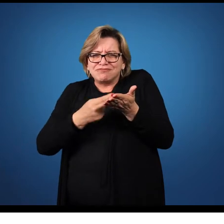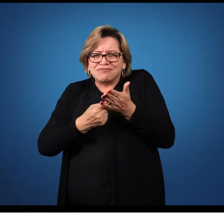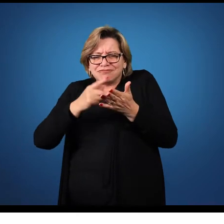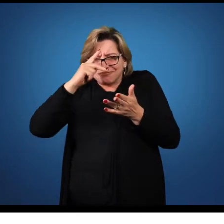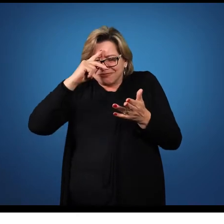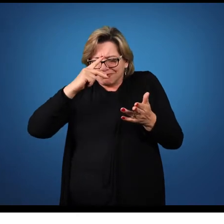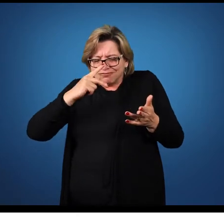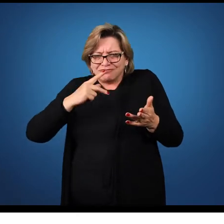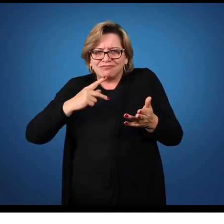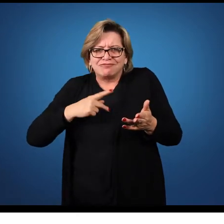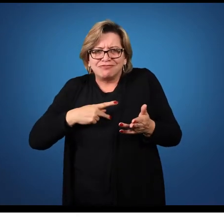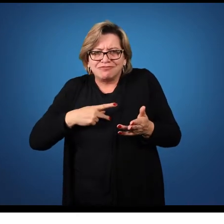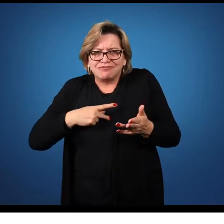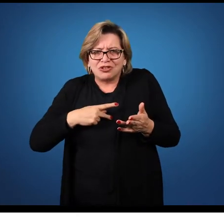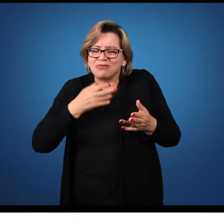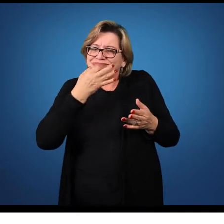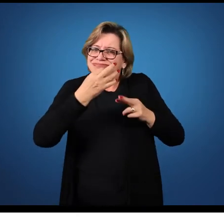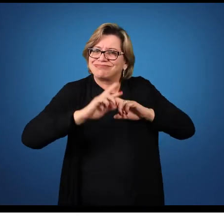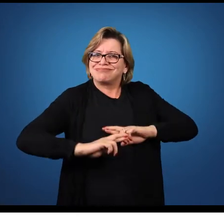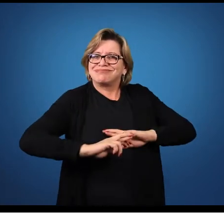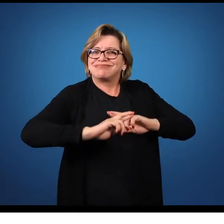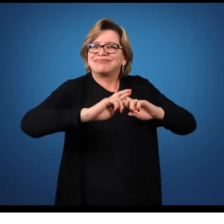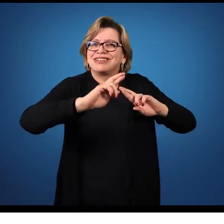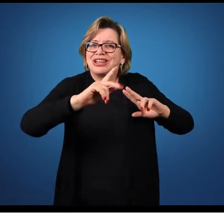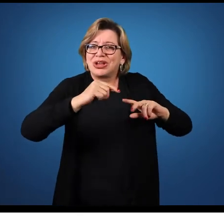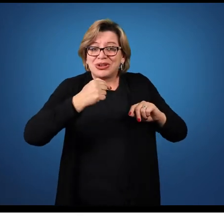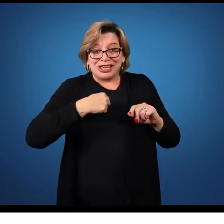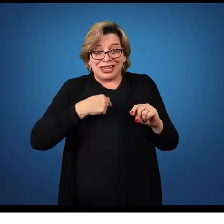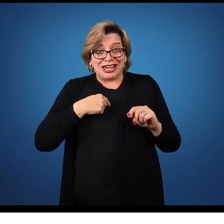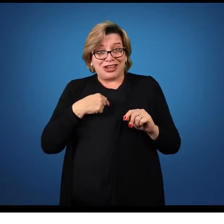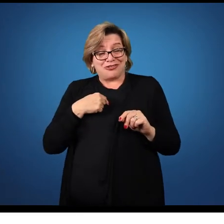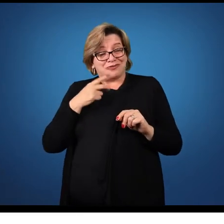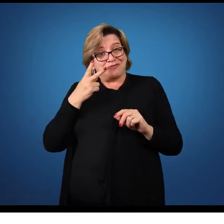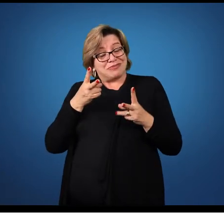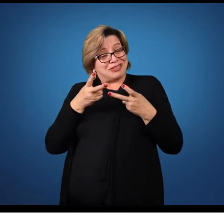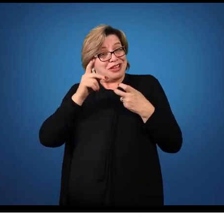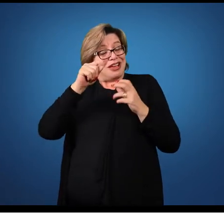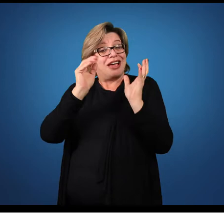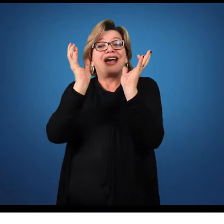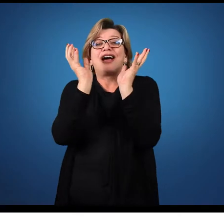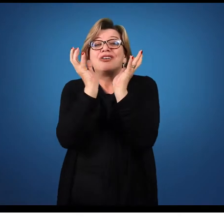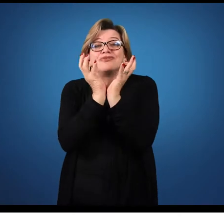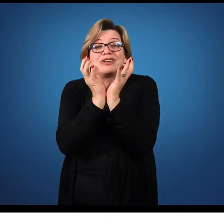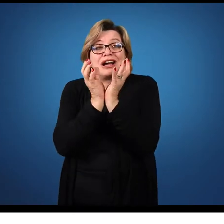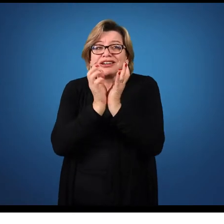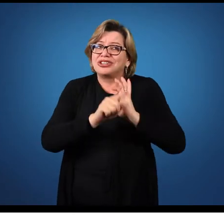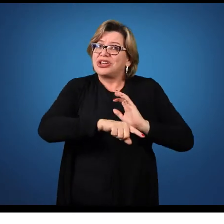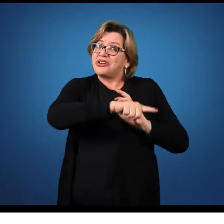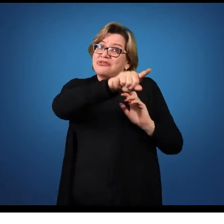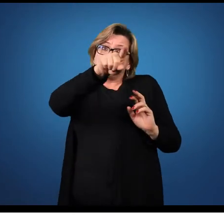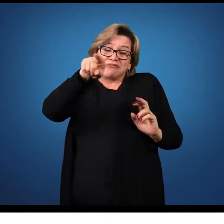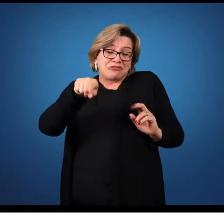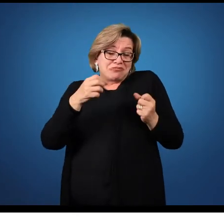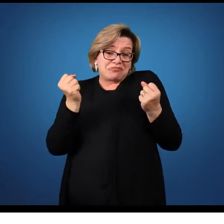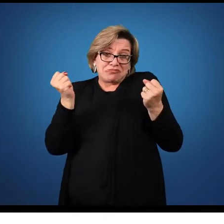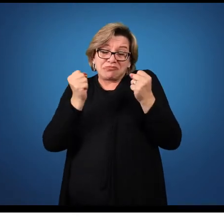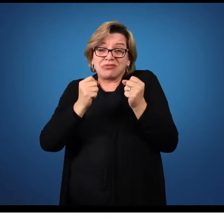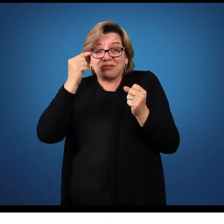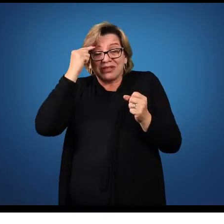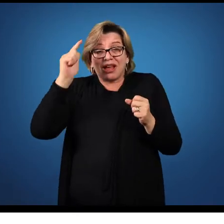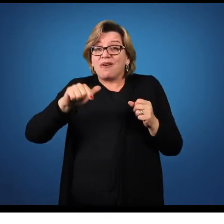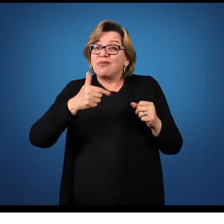Uma divergência de interpretações. O que, para mim, pode ser uma folha de alface, para vocês, pode ser qualquer outro tipo de alimento.